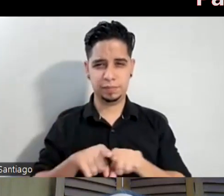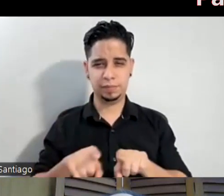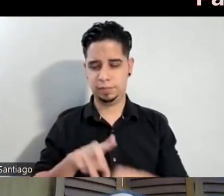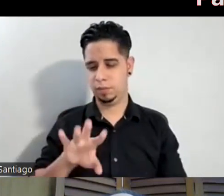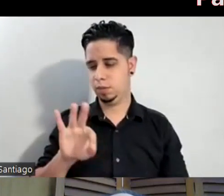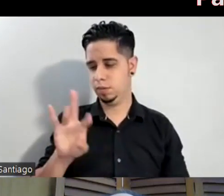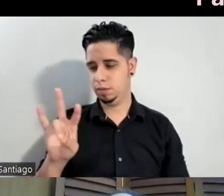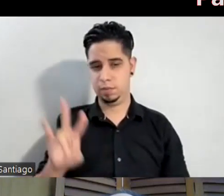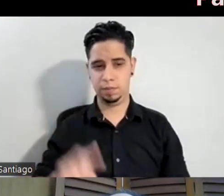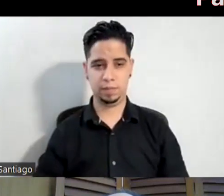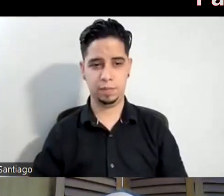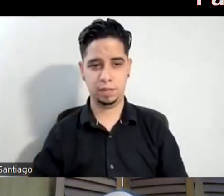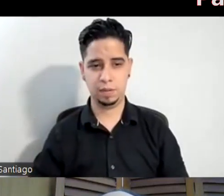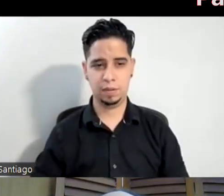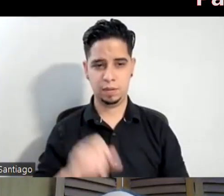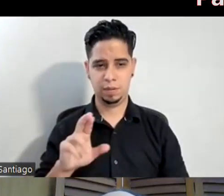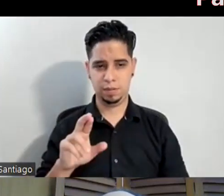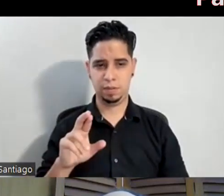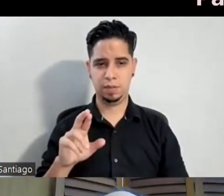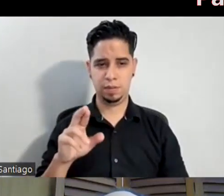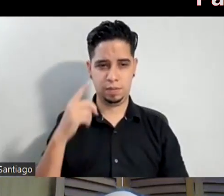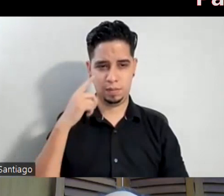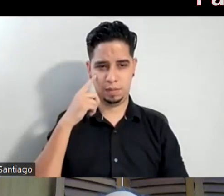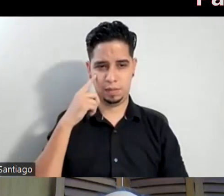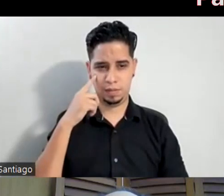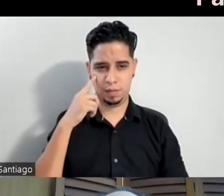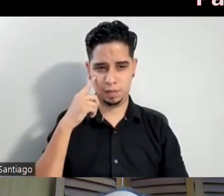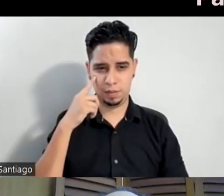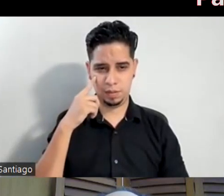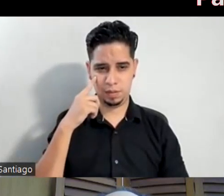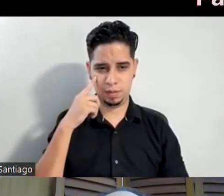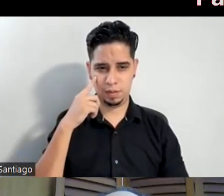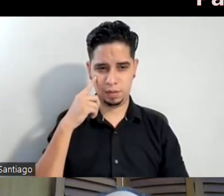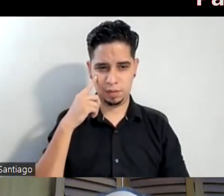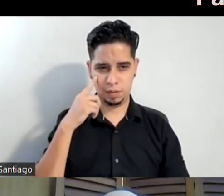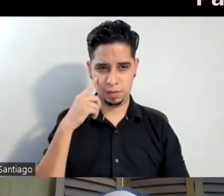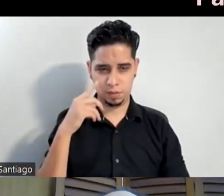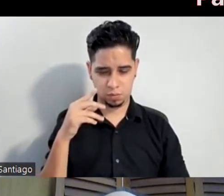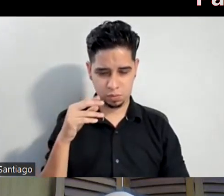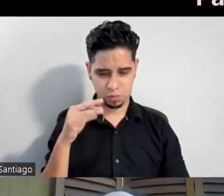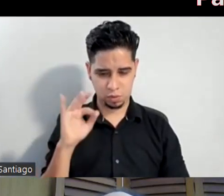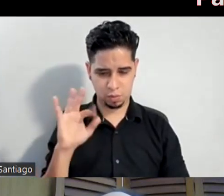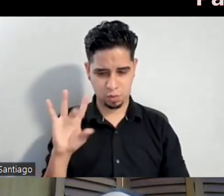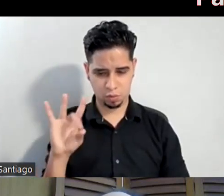¿Javier? A mí me parece que fue en los 80, en el 80 y qué? 88. 88. Sí, 88.